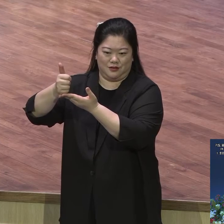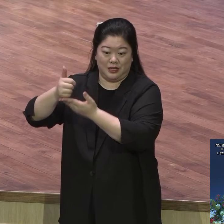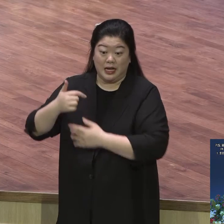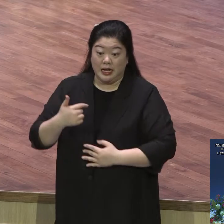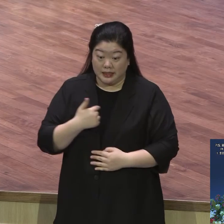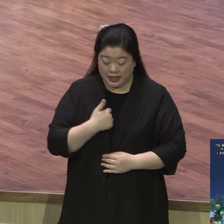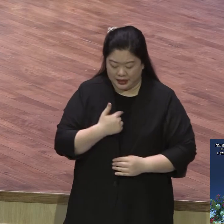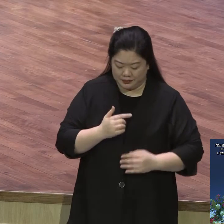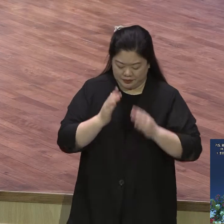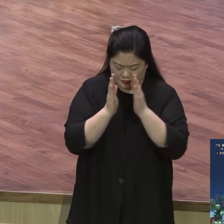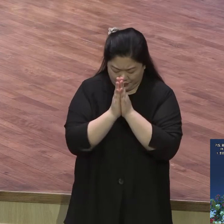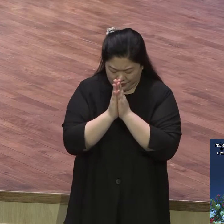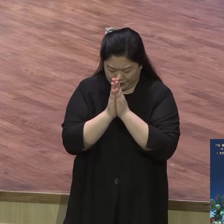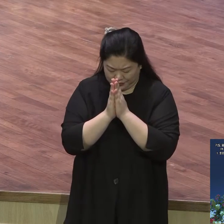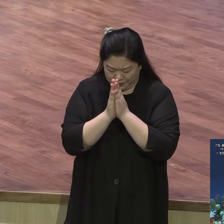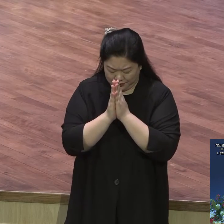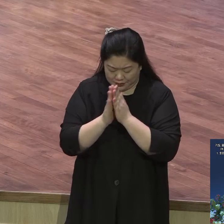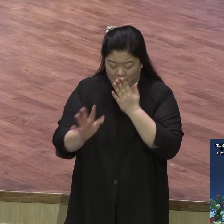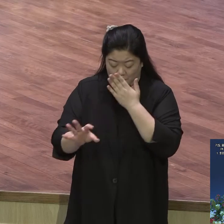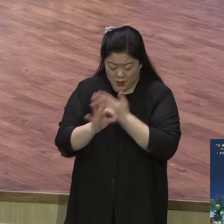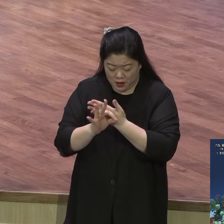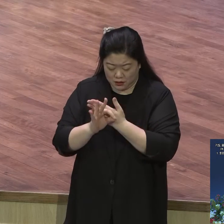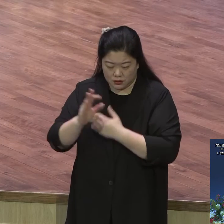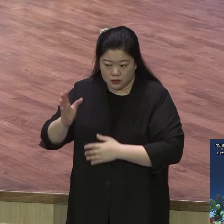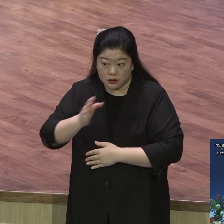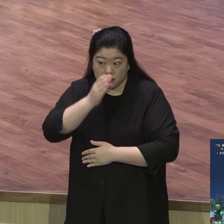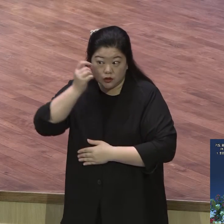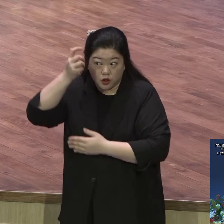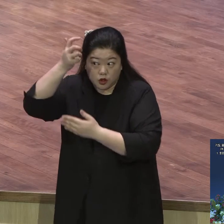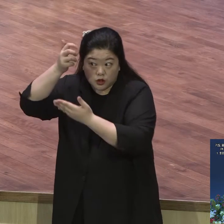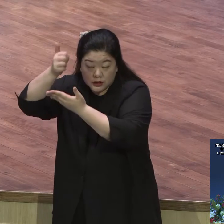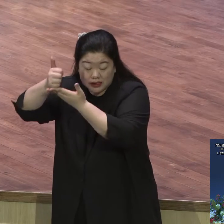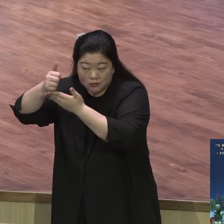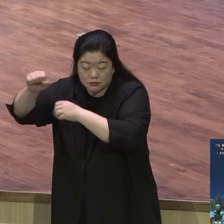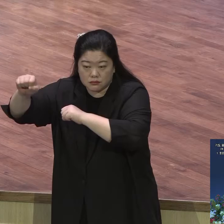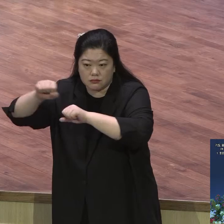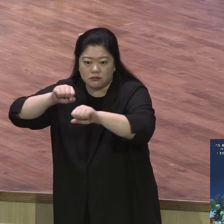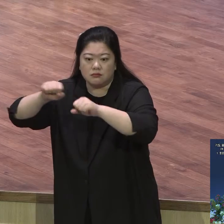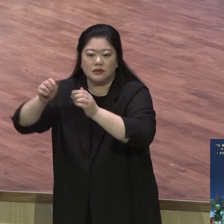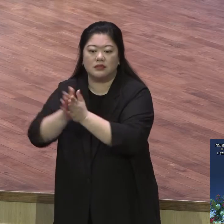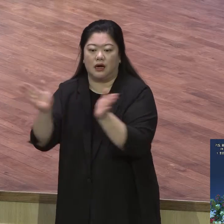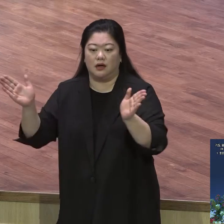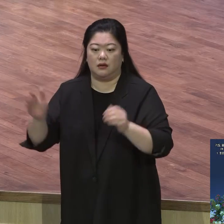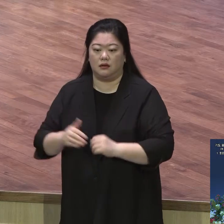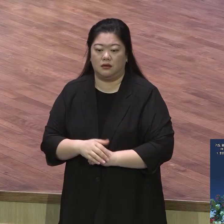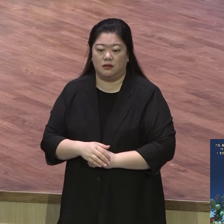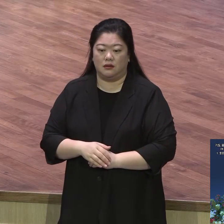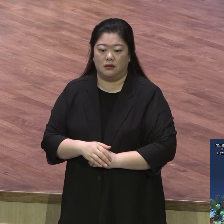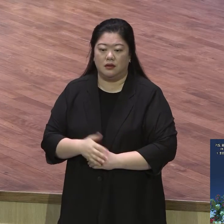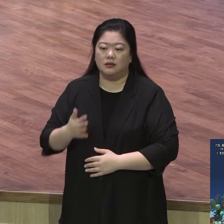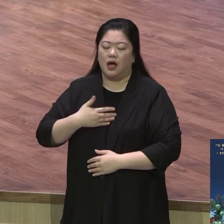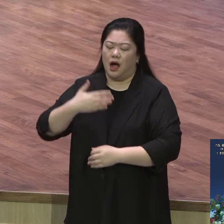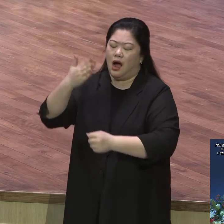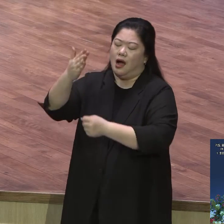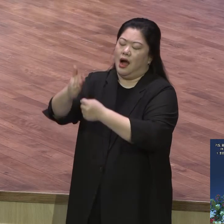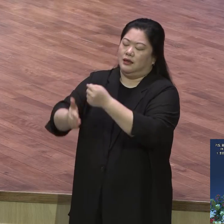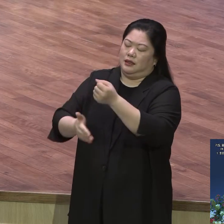납니까 주의 성령께서 움직이기 시작합니다 아버지 성령이 움직이기 시작한다고 성령께서